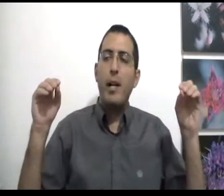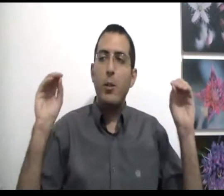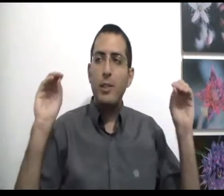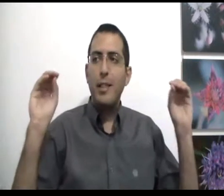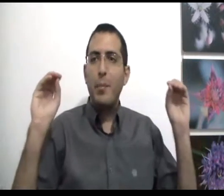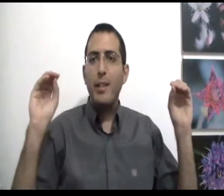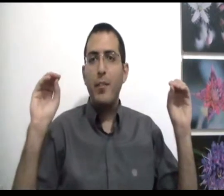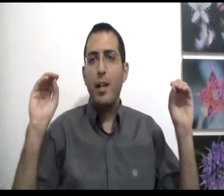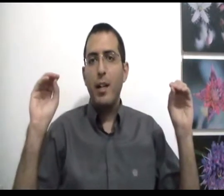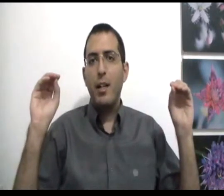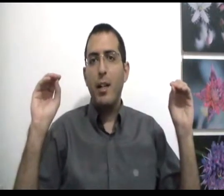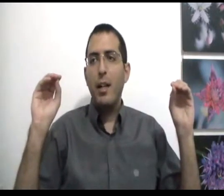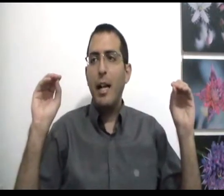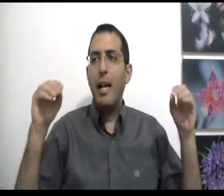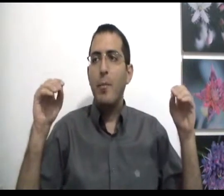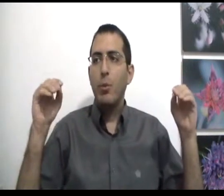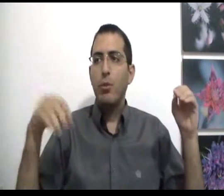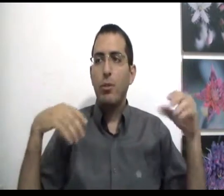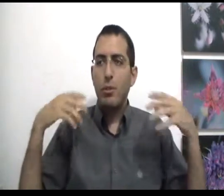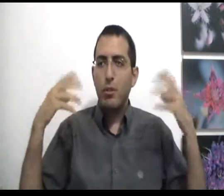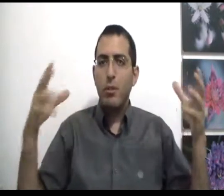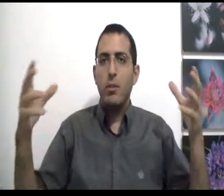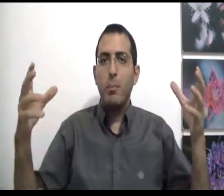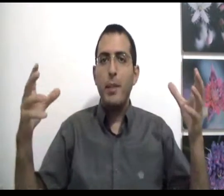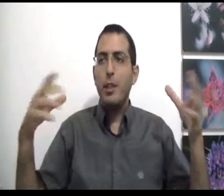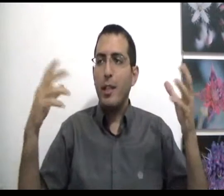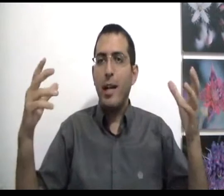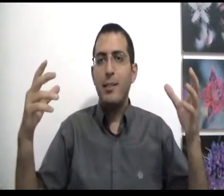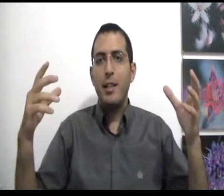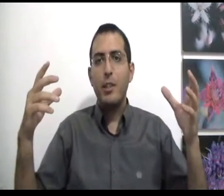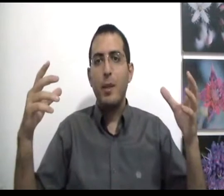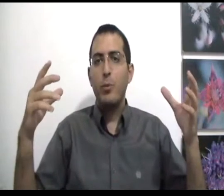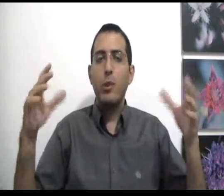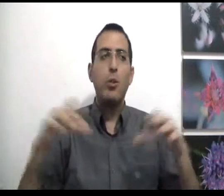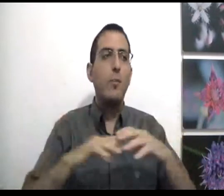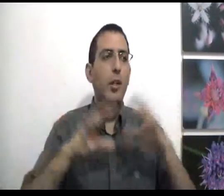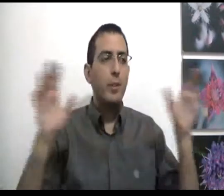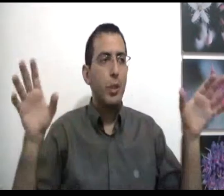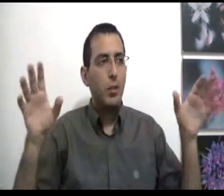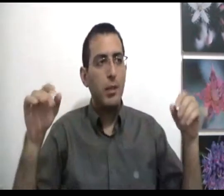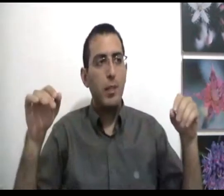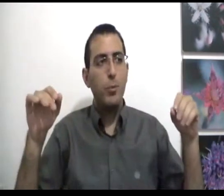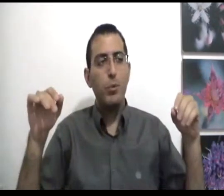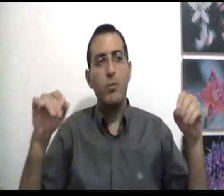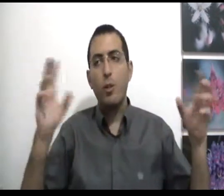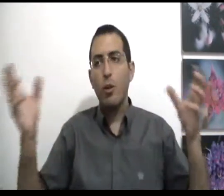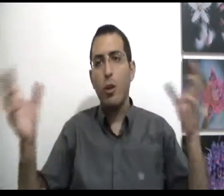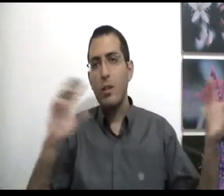אני רוצה לדבר דווקא על האלימות, מה שנקרא אצל האנשים, שלא עוד קודם, הבנו שהכל זה אלימות, וכל כוח